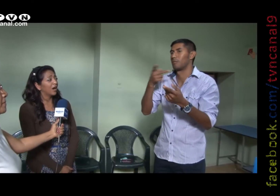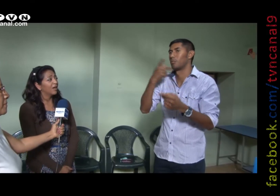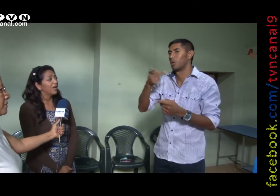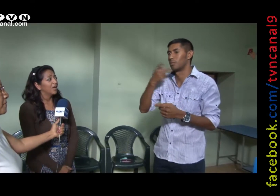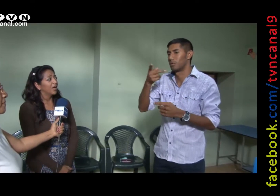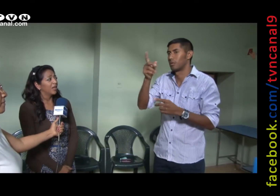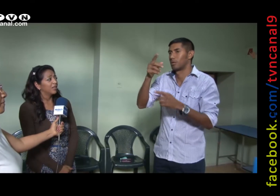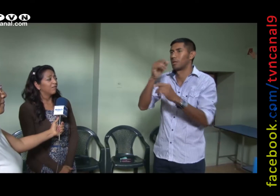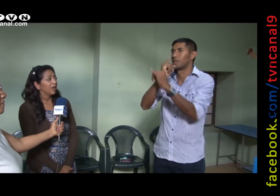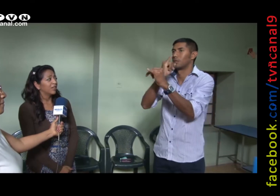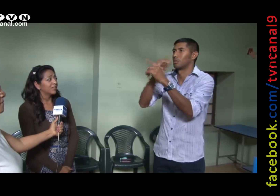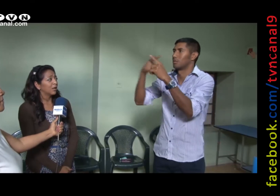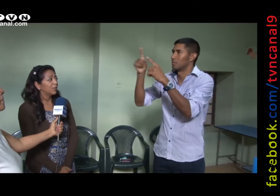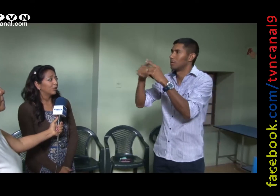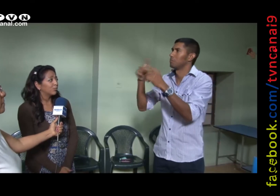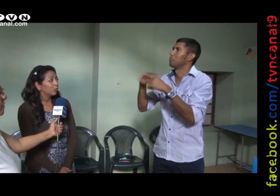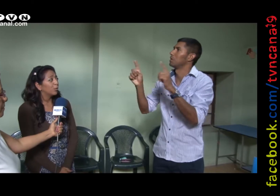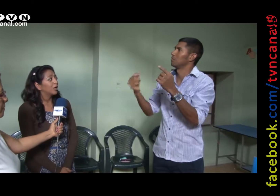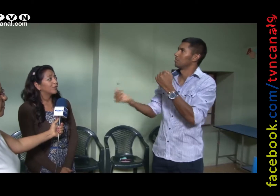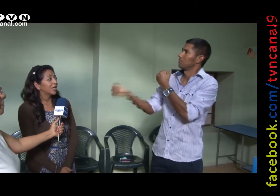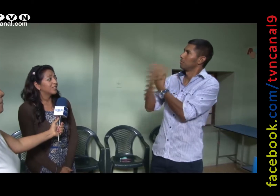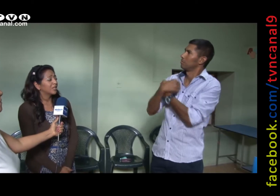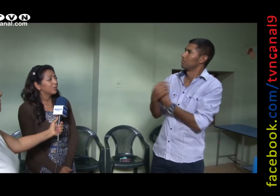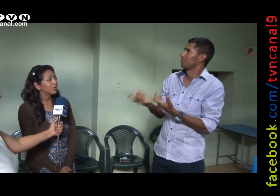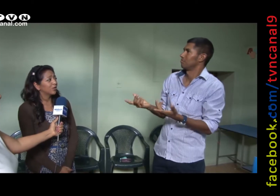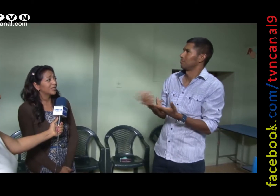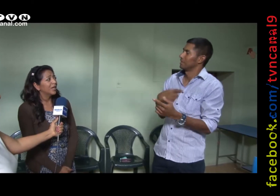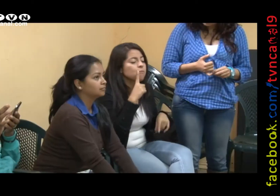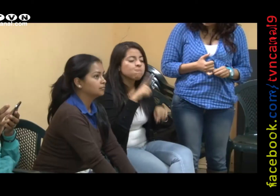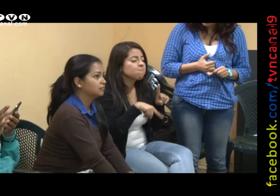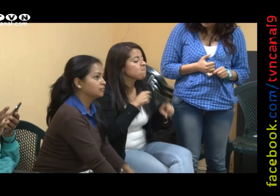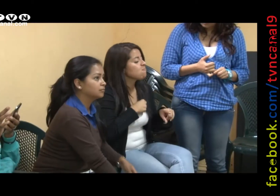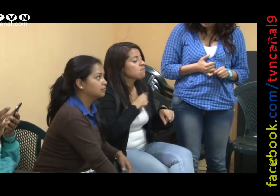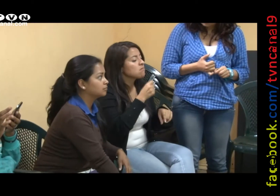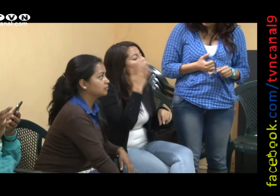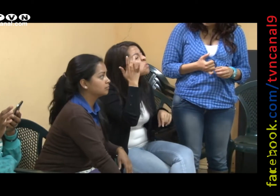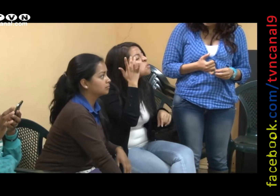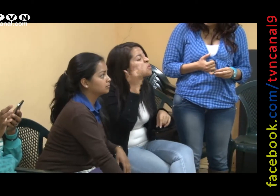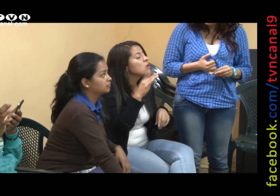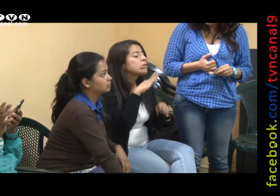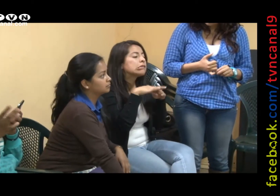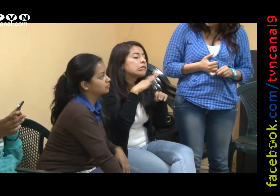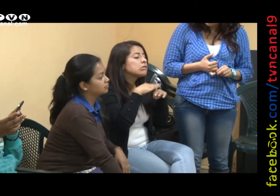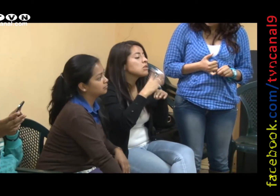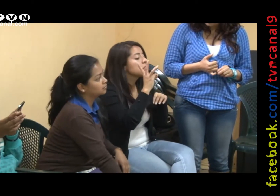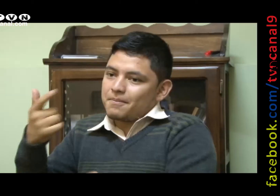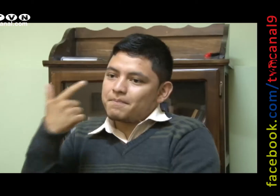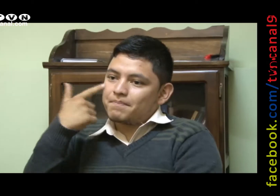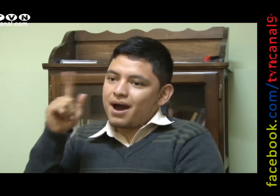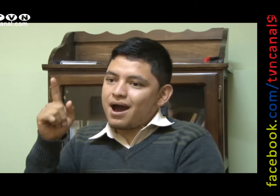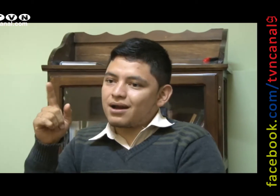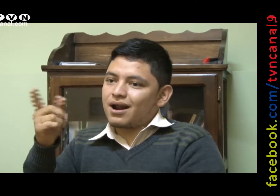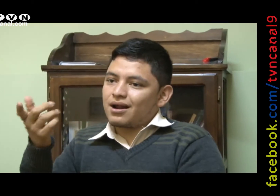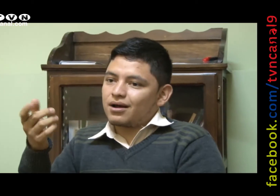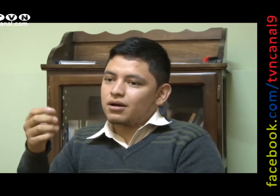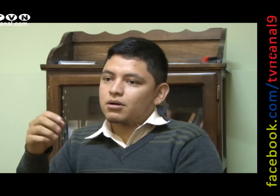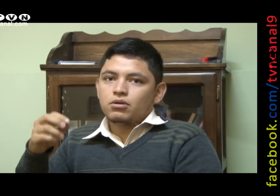en diferentes ámbitos públicos, en instituciones. A pesar de las dificultades, muchos de ellos han logrado culminar sus carreras